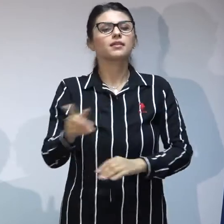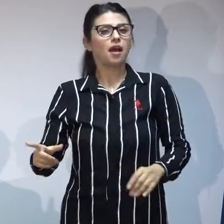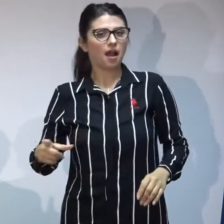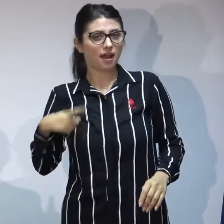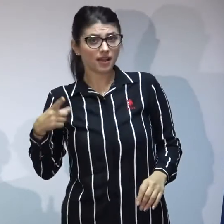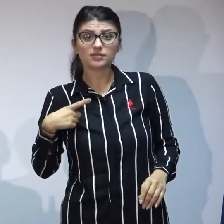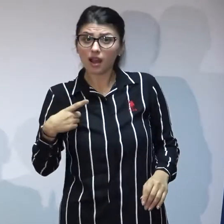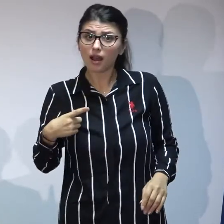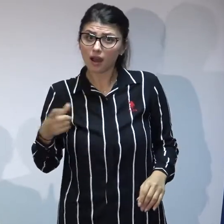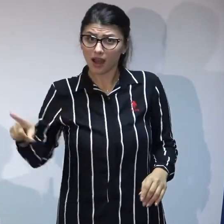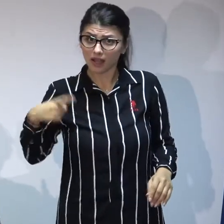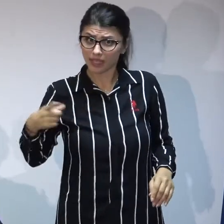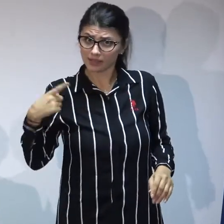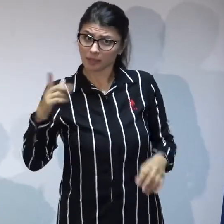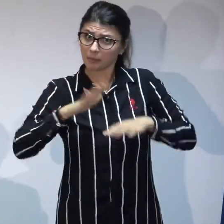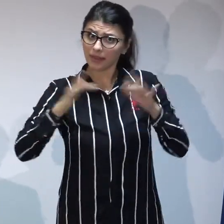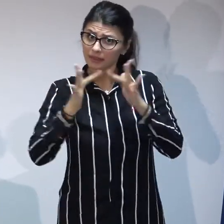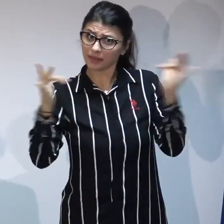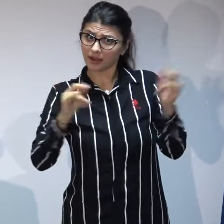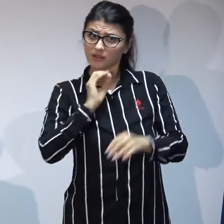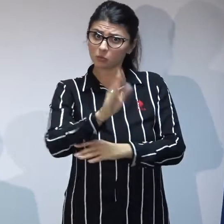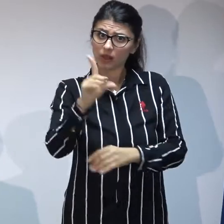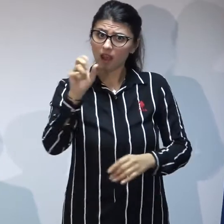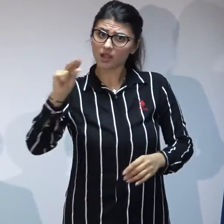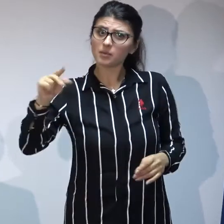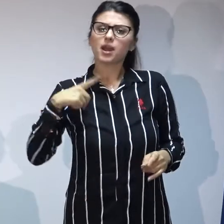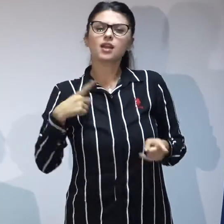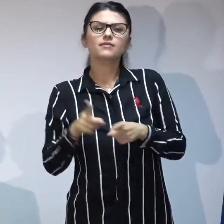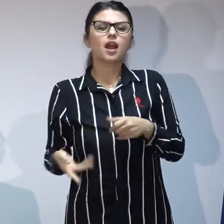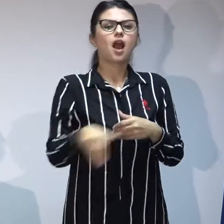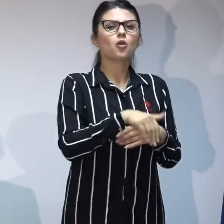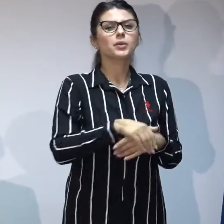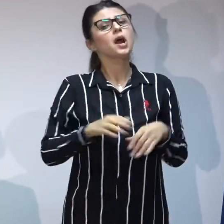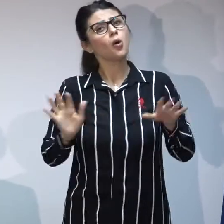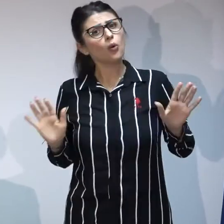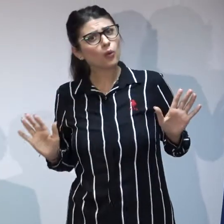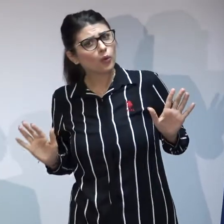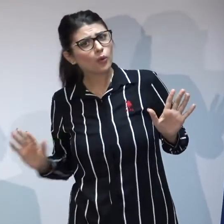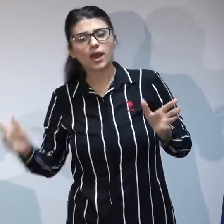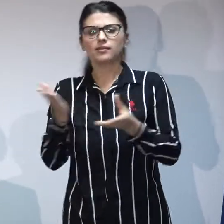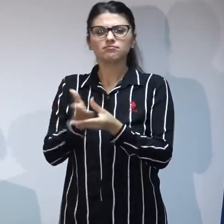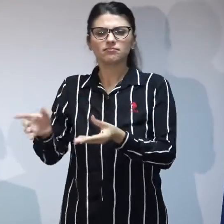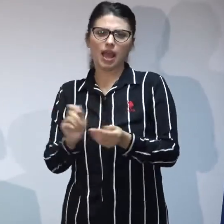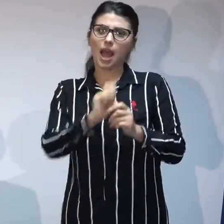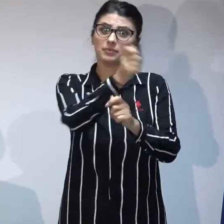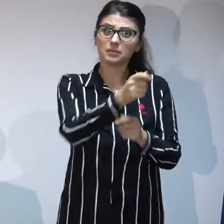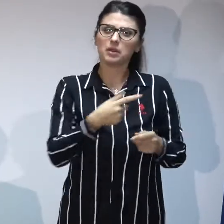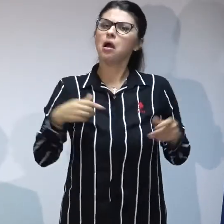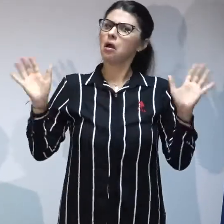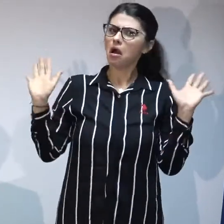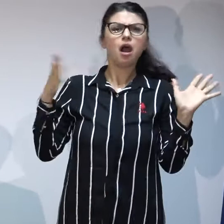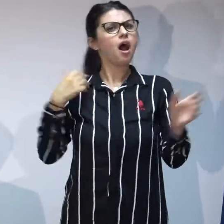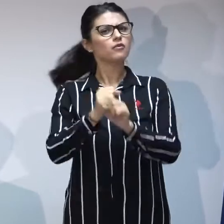există tendința de a se acoperi cu decizia noastră m-am întâlnit cu această situație